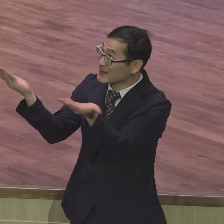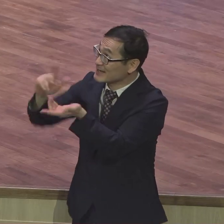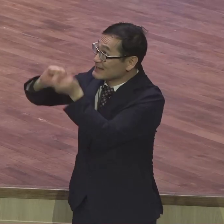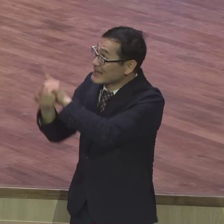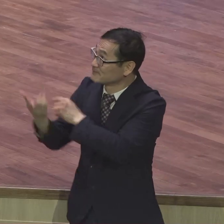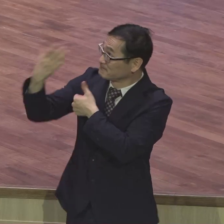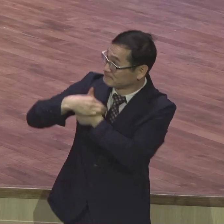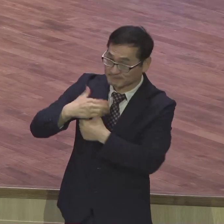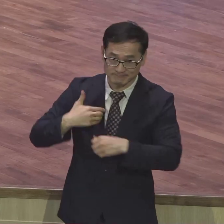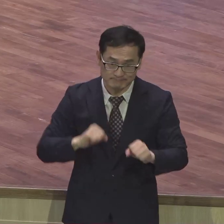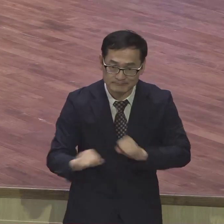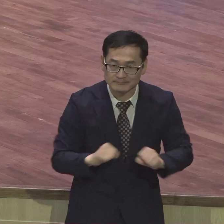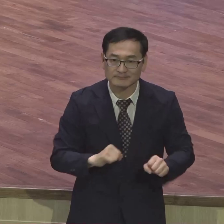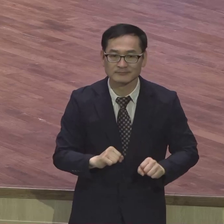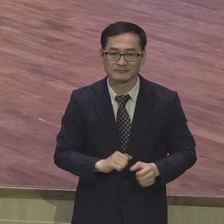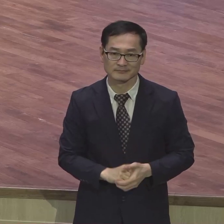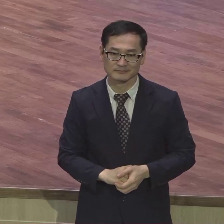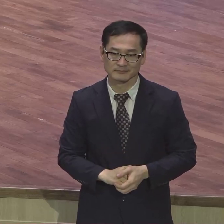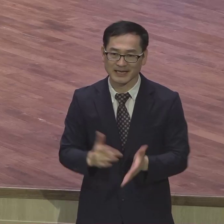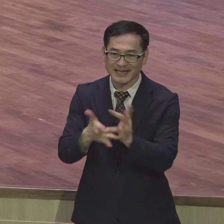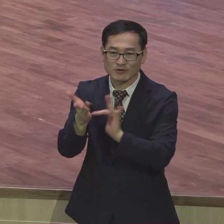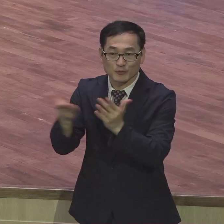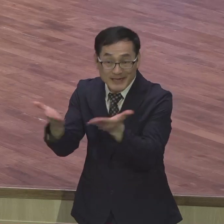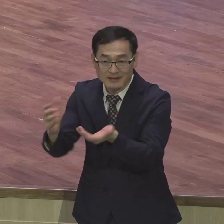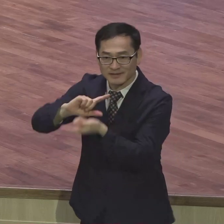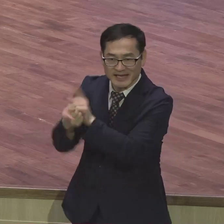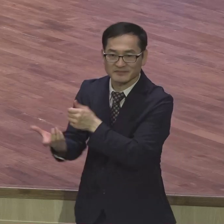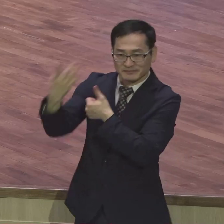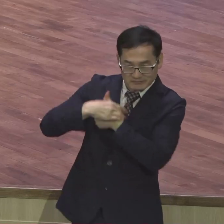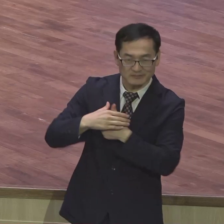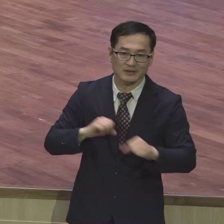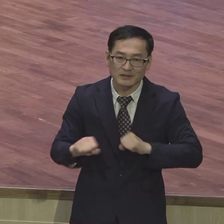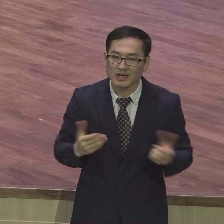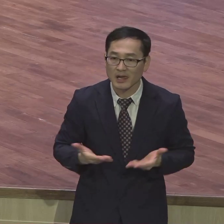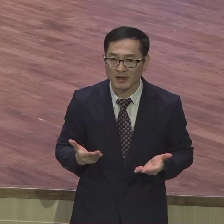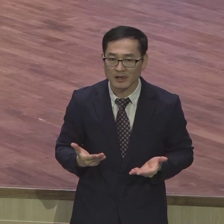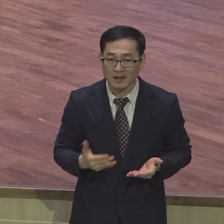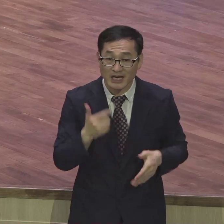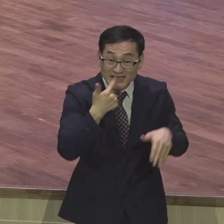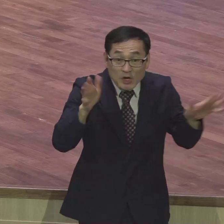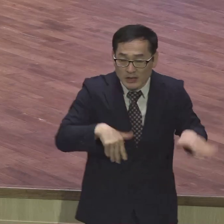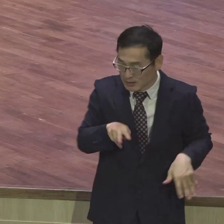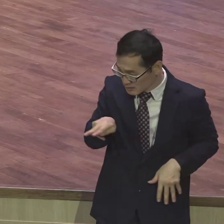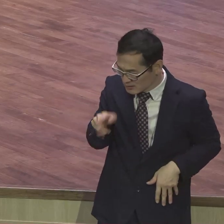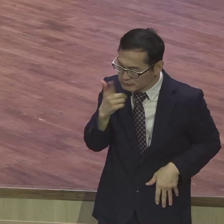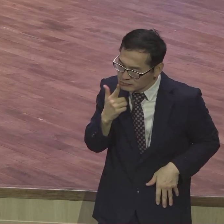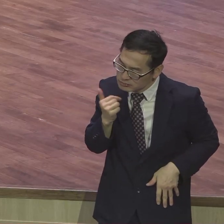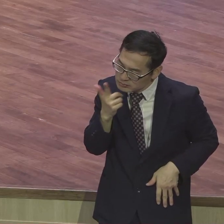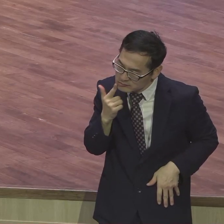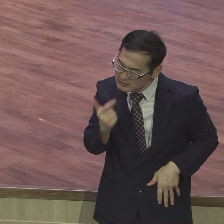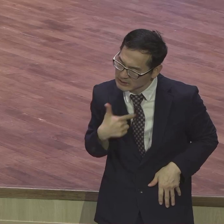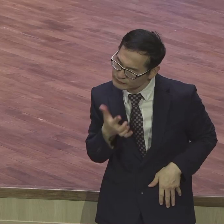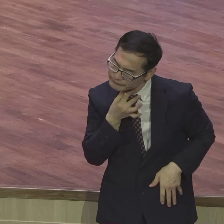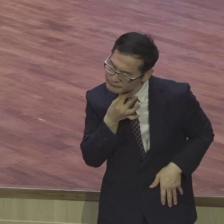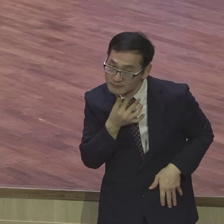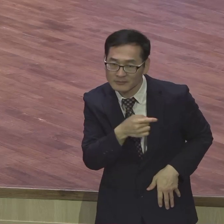예수구시도 하시는 이를 대신해 이러니까 천사가 부러운 거예요 우리가 인간이 전두제가 부러운 거예요 천사도 허무하겠네